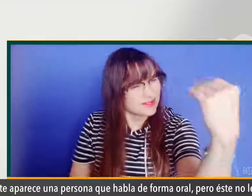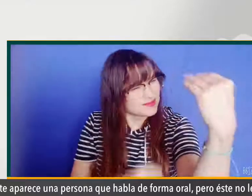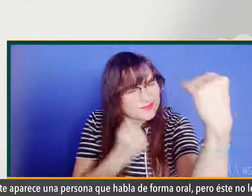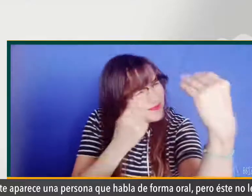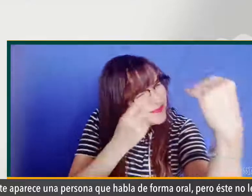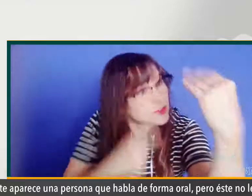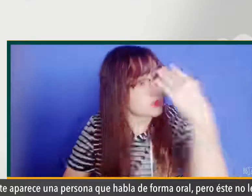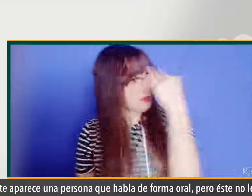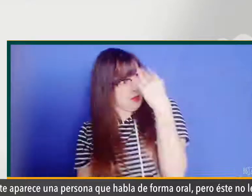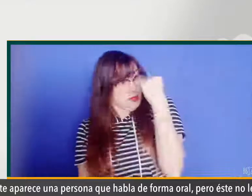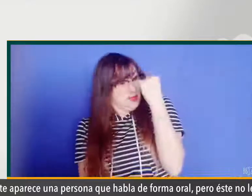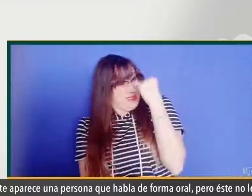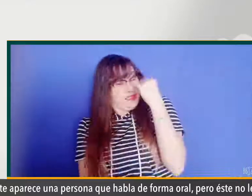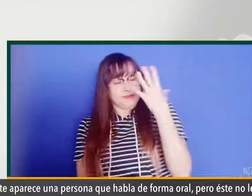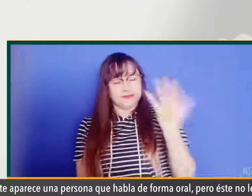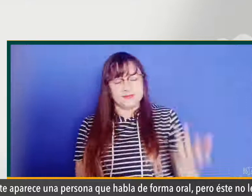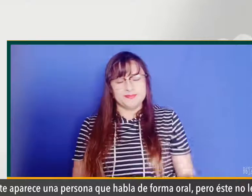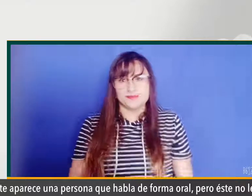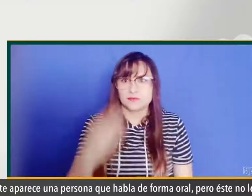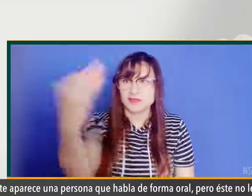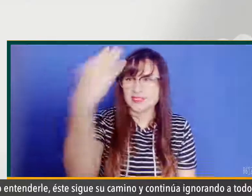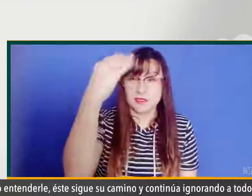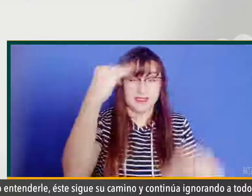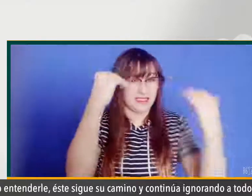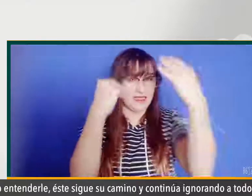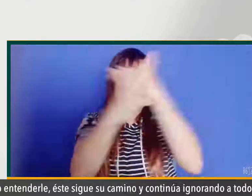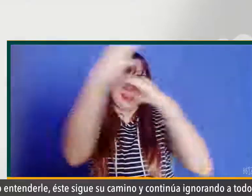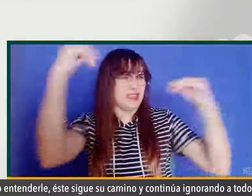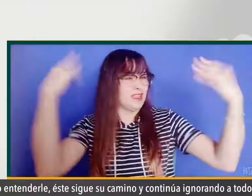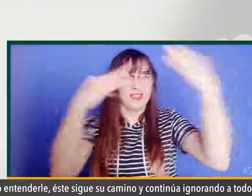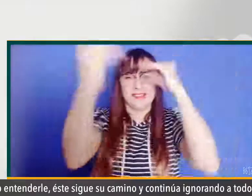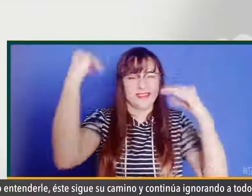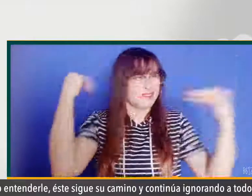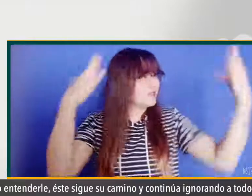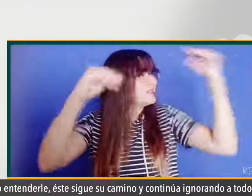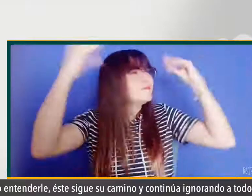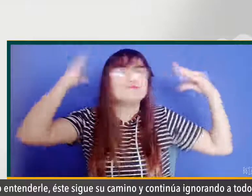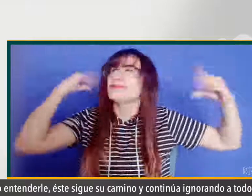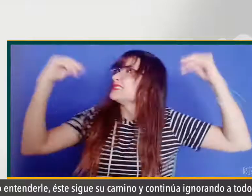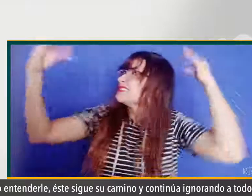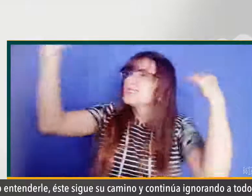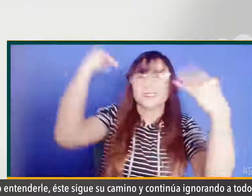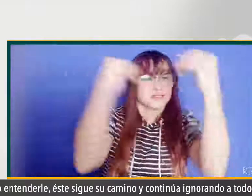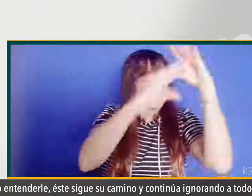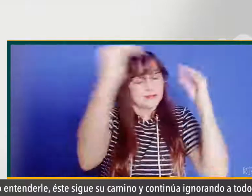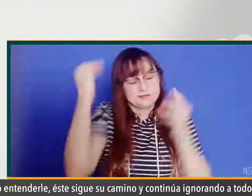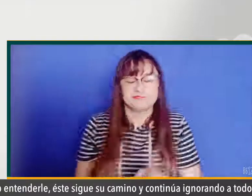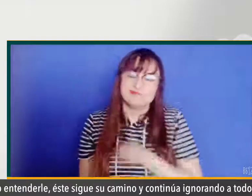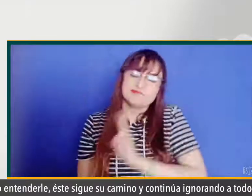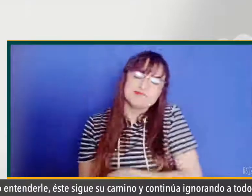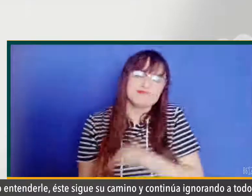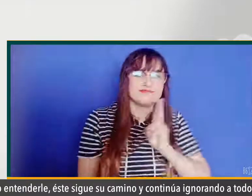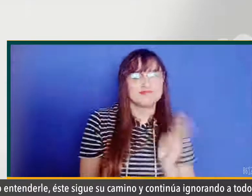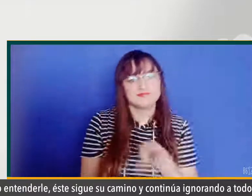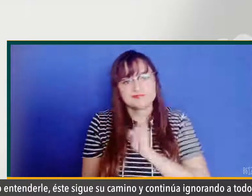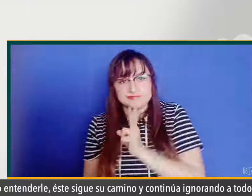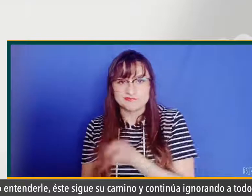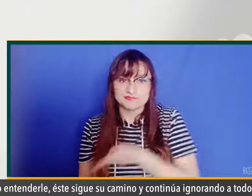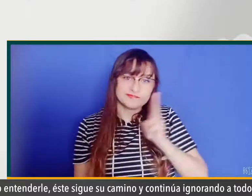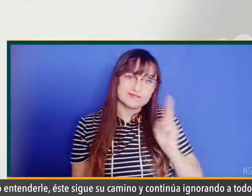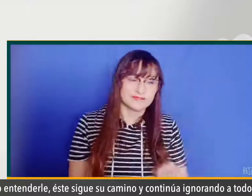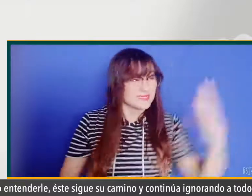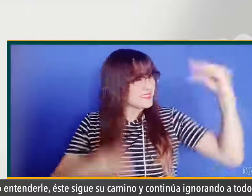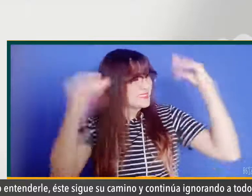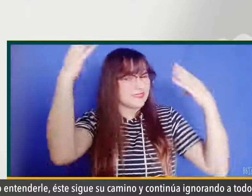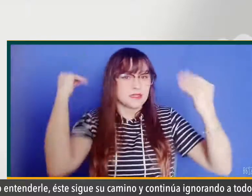hablan y hablan y hablan, pero al no entenderle, este sigue su camino y continúa ignorando a todos